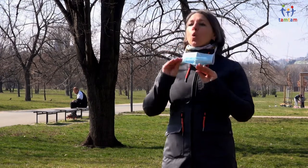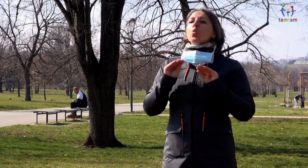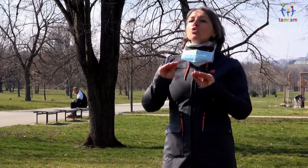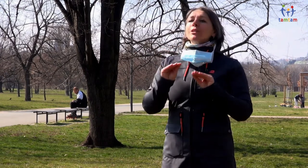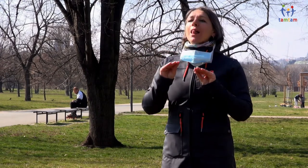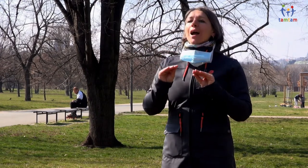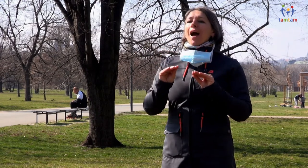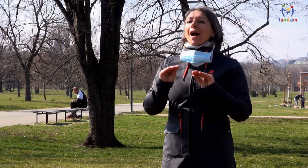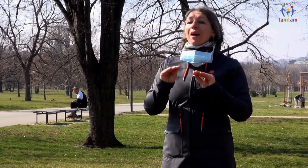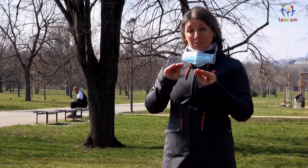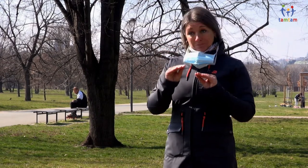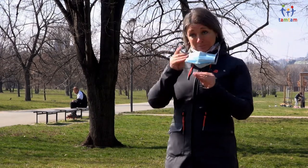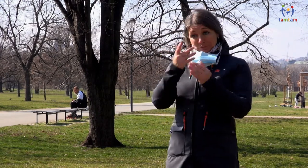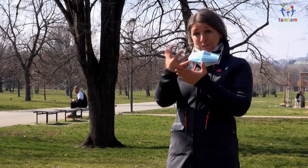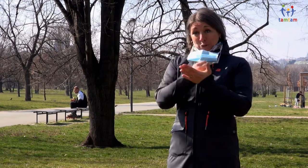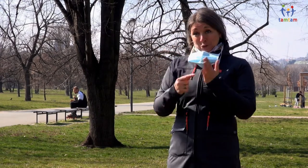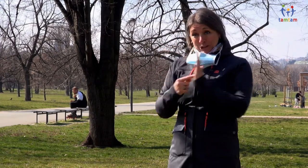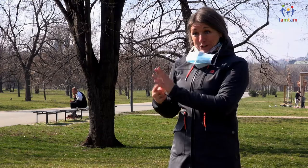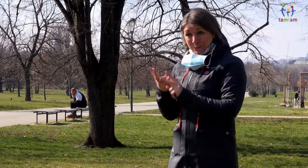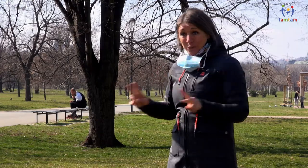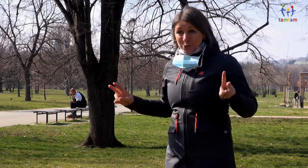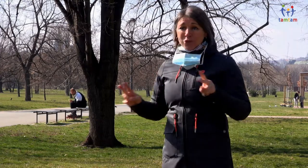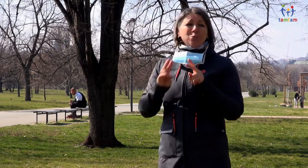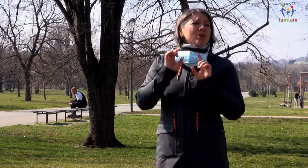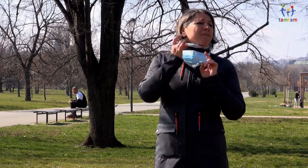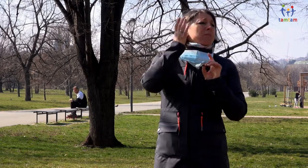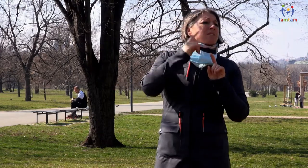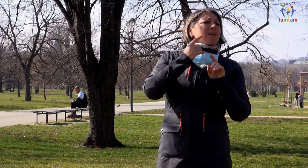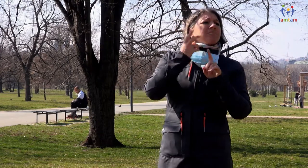Využíváme prostě různé zábavné zdroje a